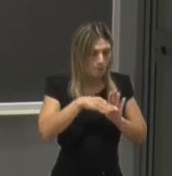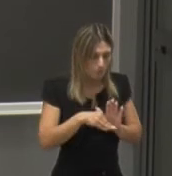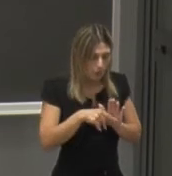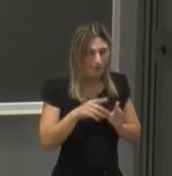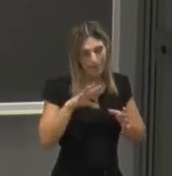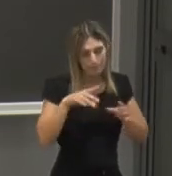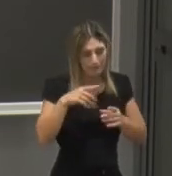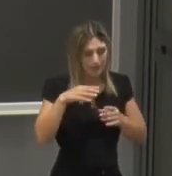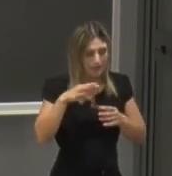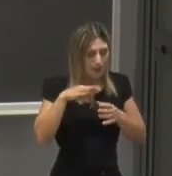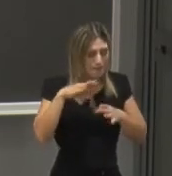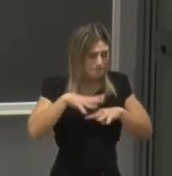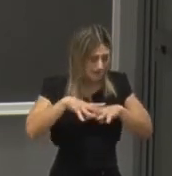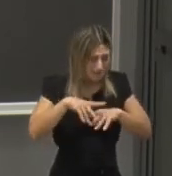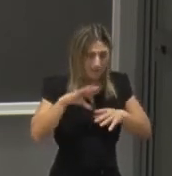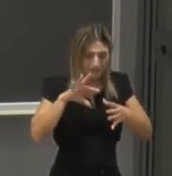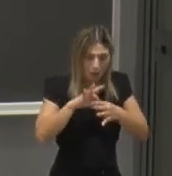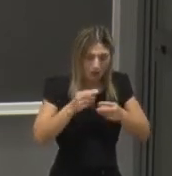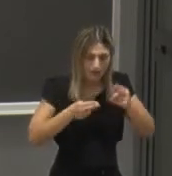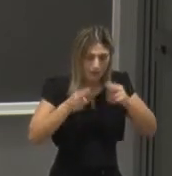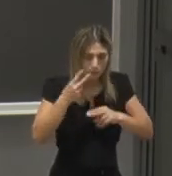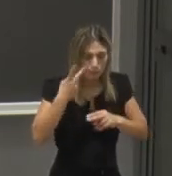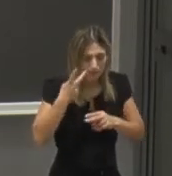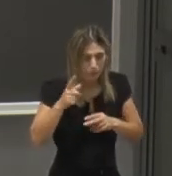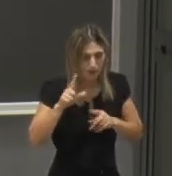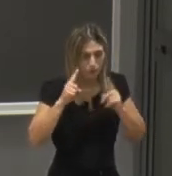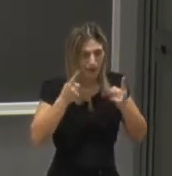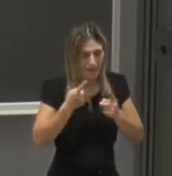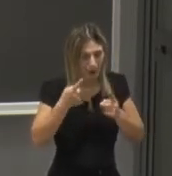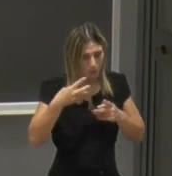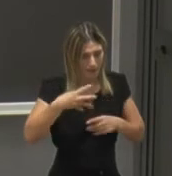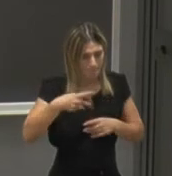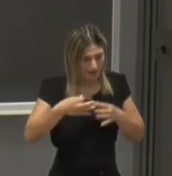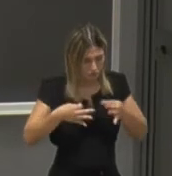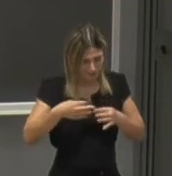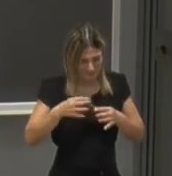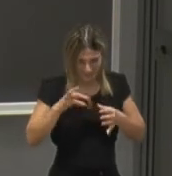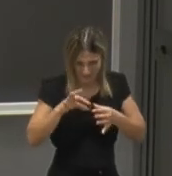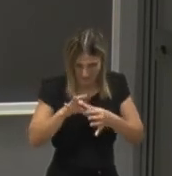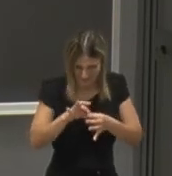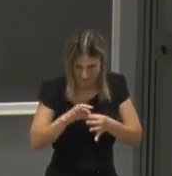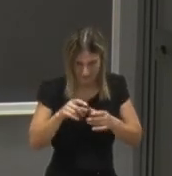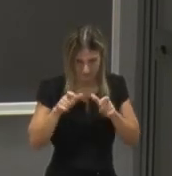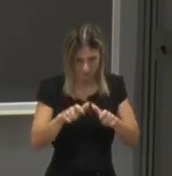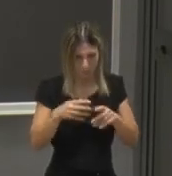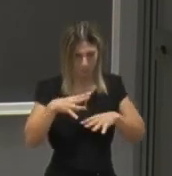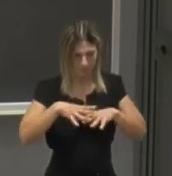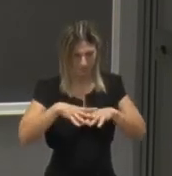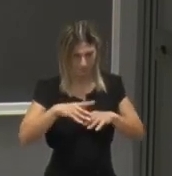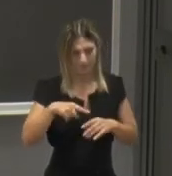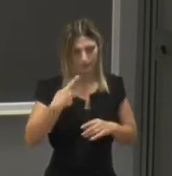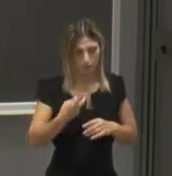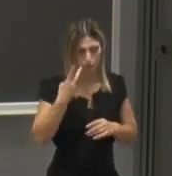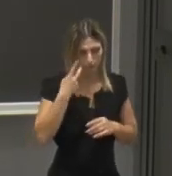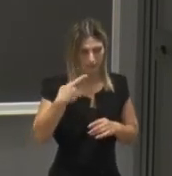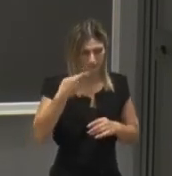è più collegato con i percorsi di laurea magistrale di area matematica poi alla fine vi darò anche una slide